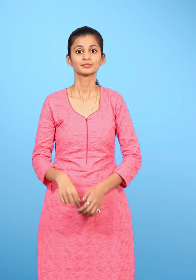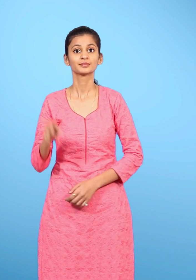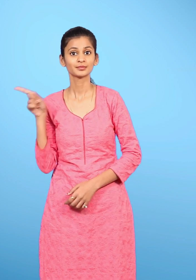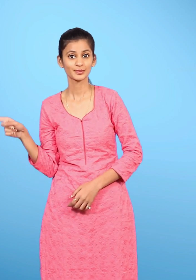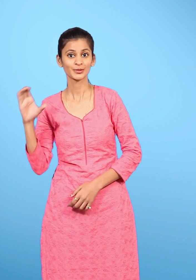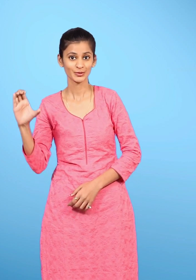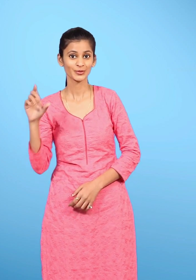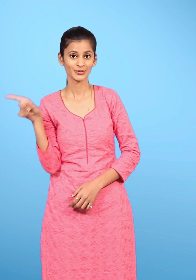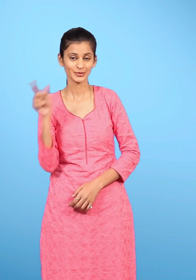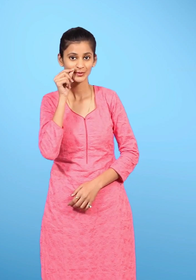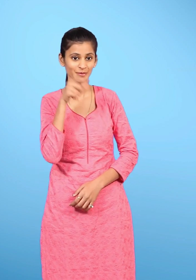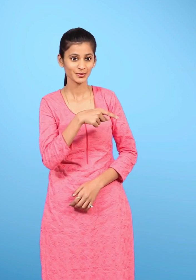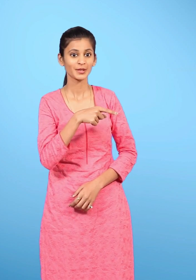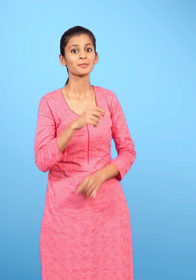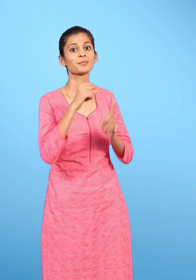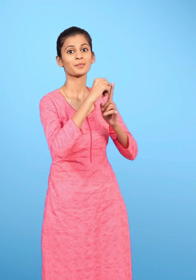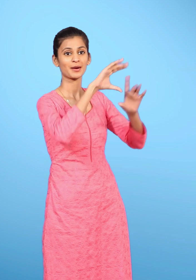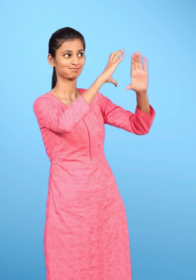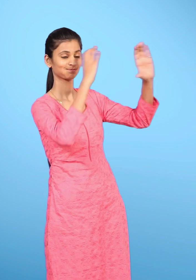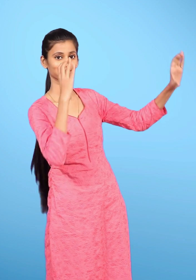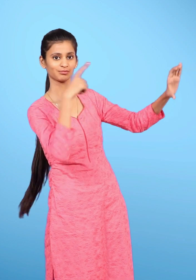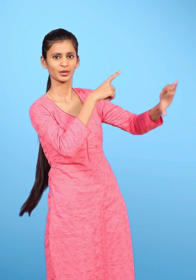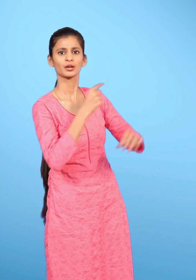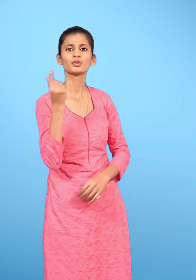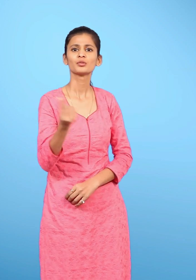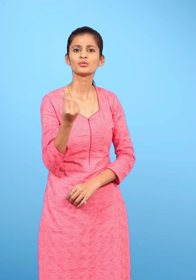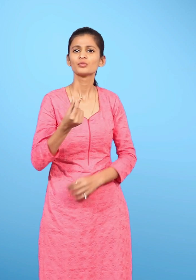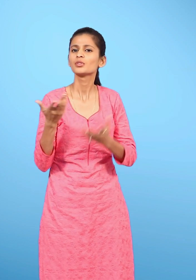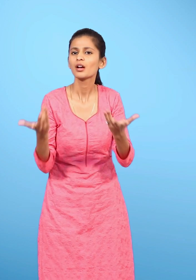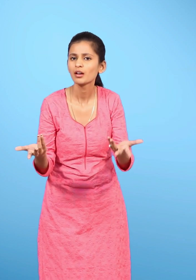छोटू ने पाइप का किस तरह से इस्तेमाल किया